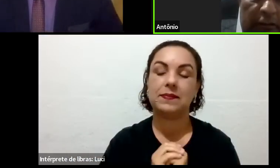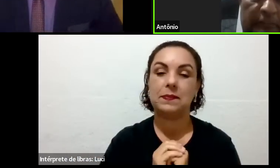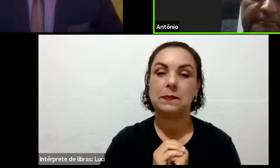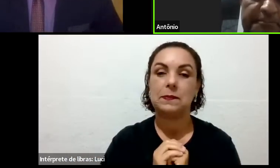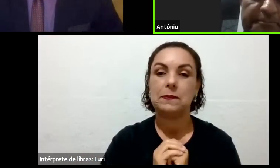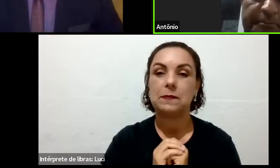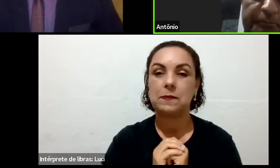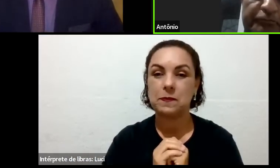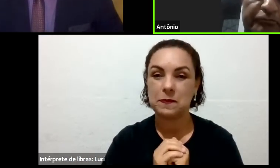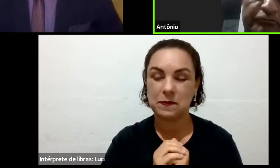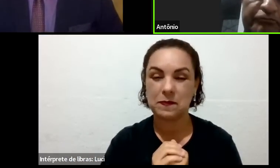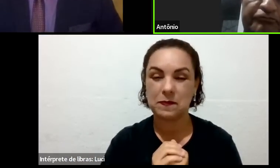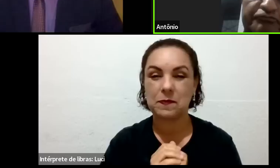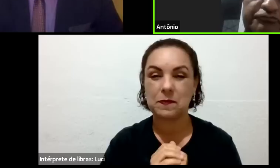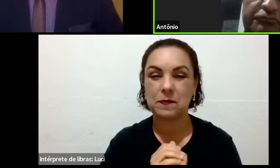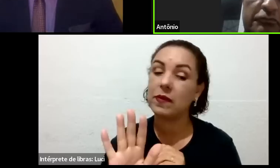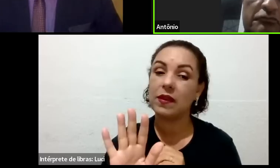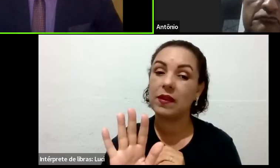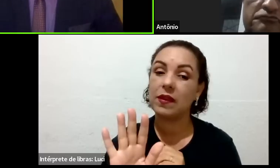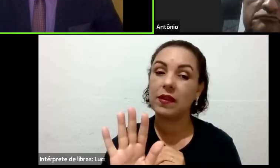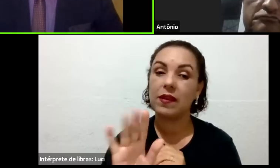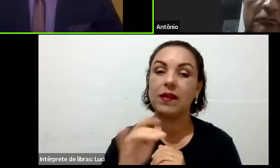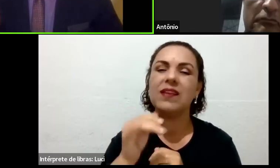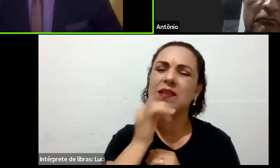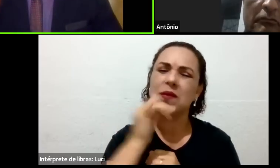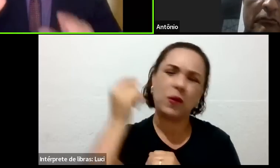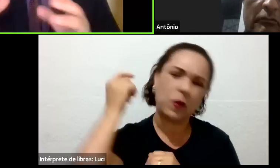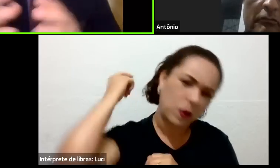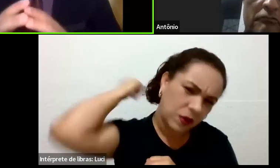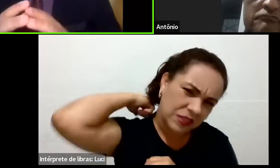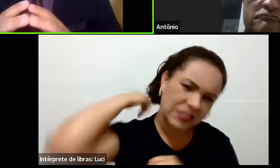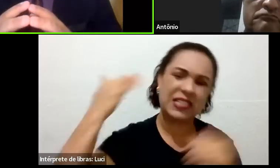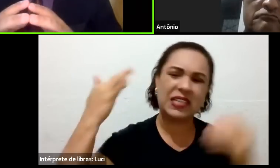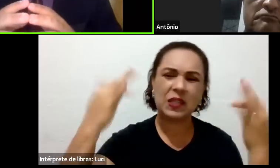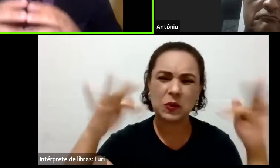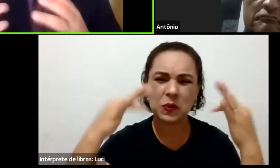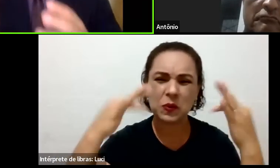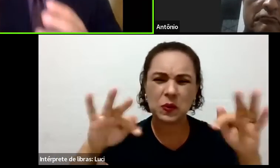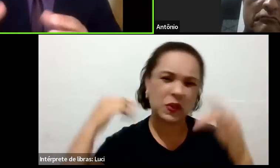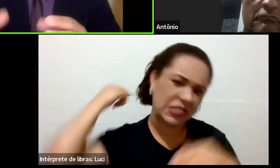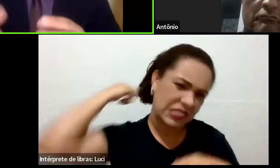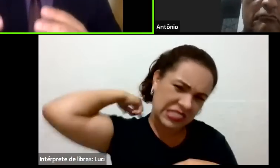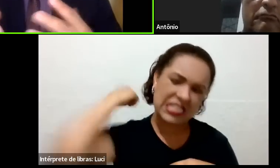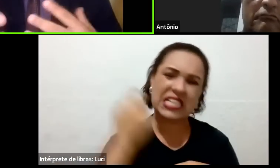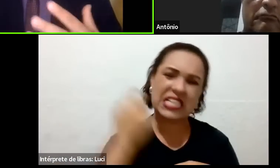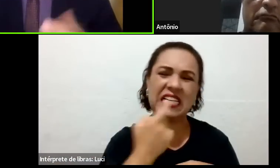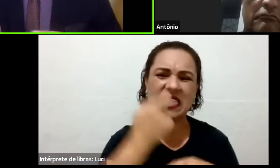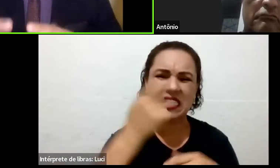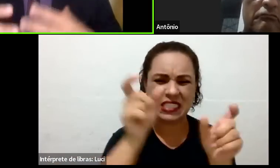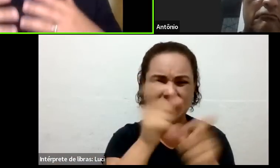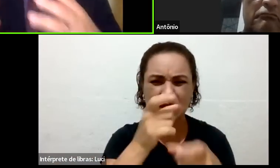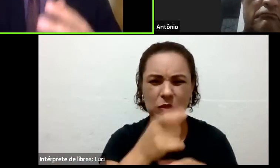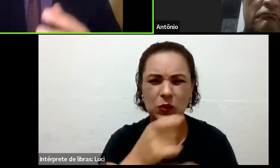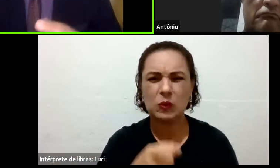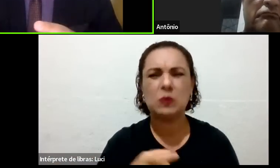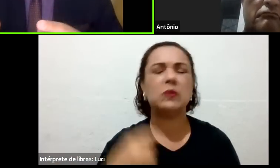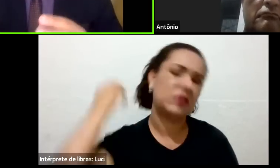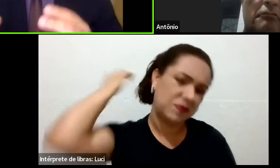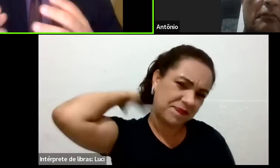Outra coisa, essa questão da coluna do senhor, muito se deve, o senhor já fez até radioterapia,